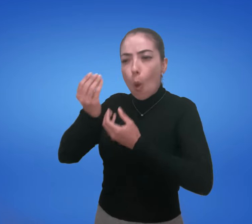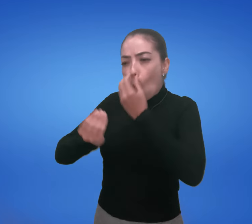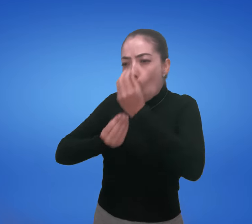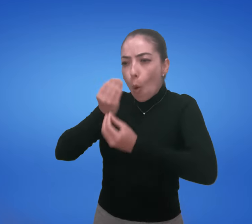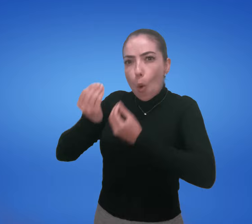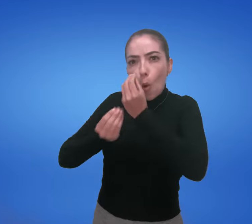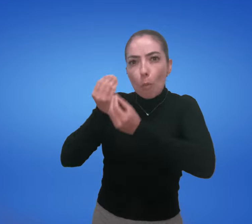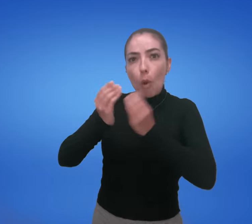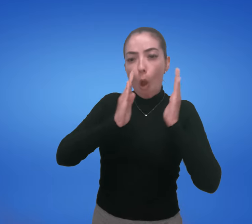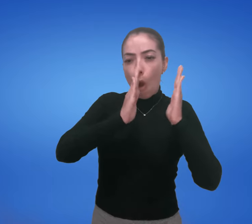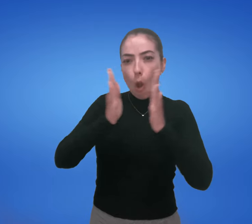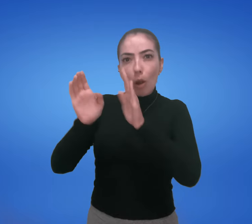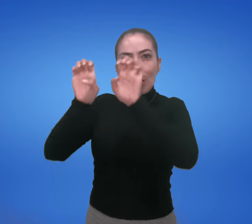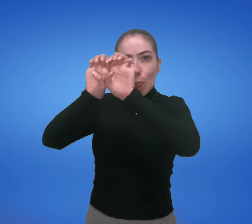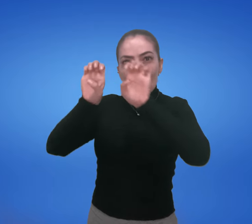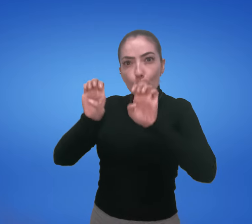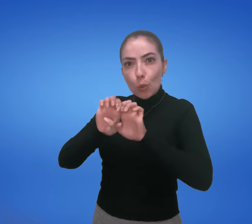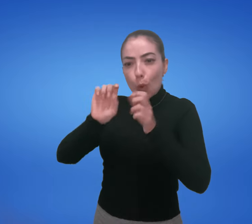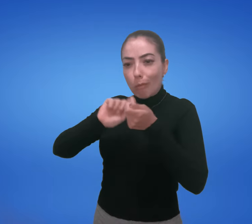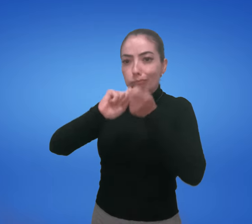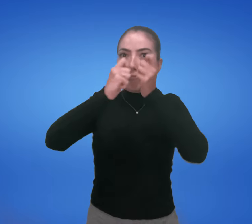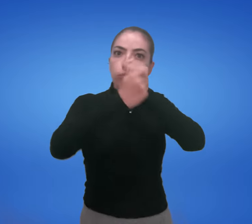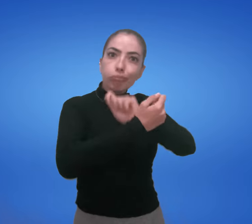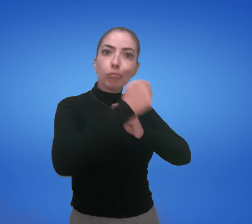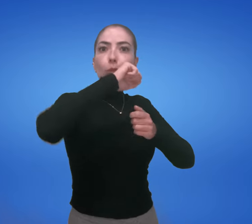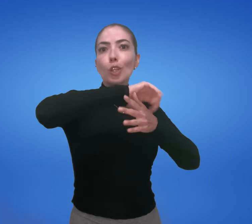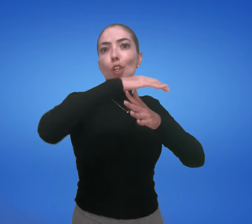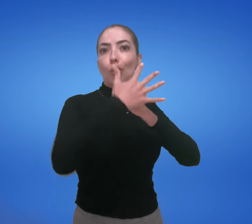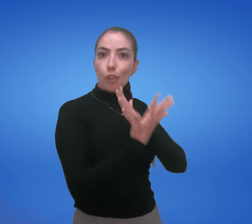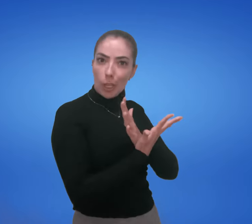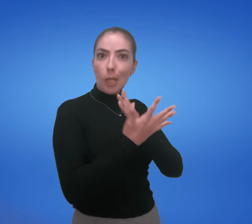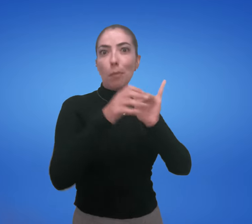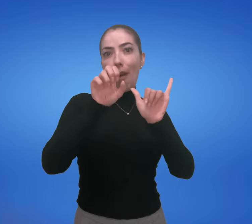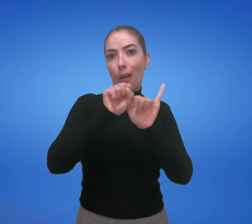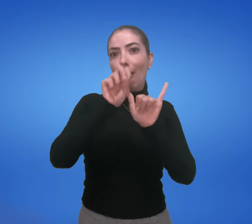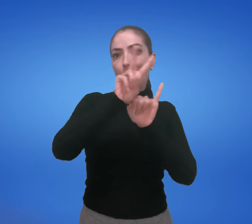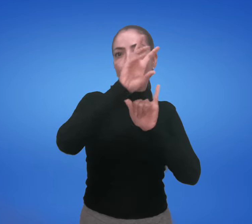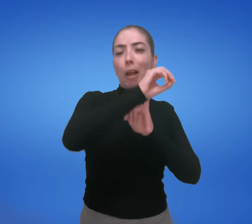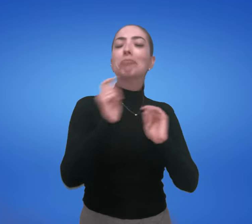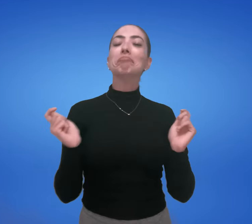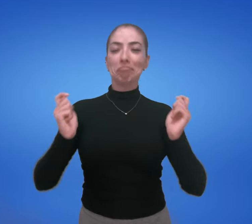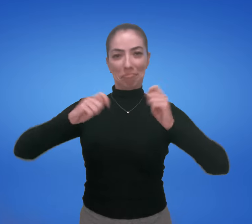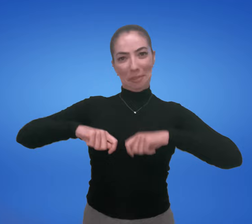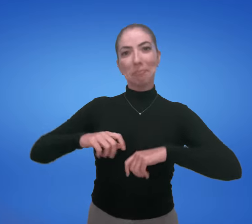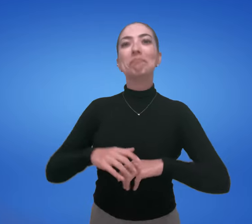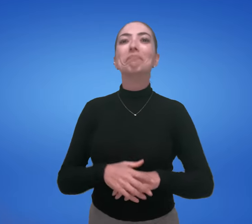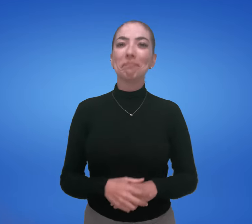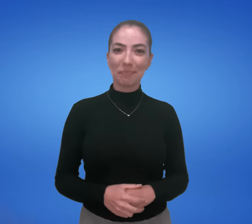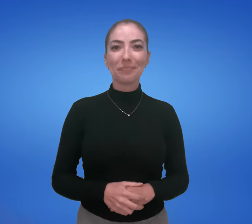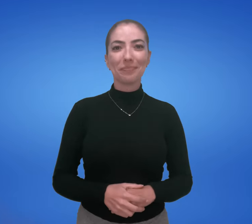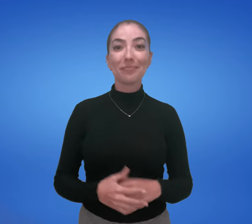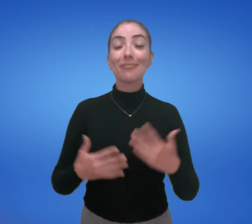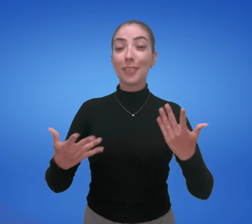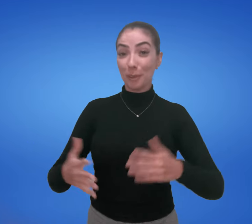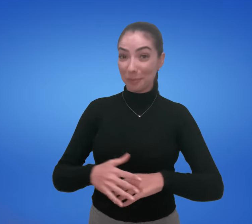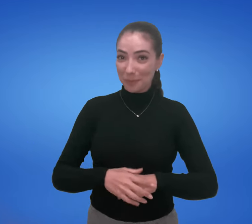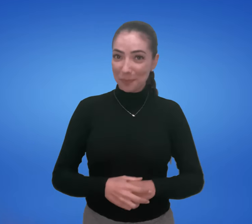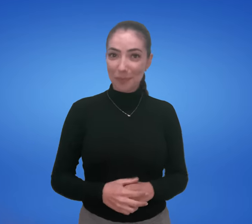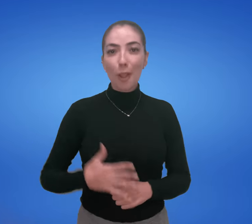nós precisamos estudar e compreender. Assim, poderá ser adaptado para Libras. Sim, é possível.